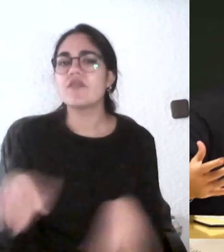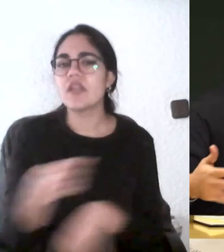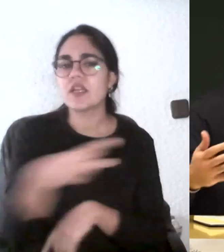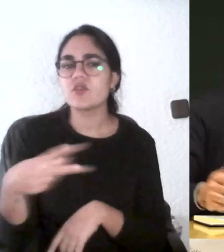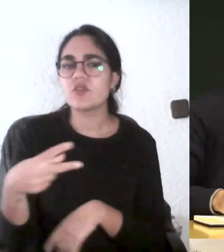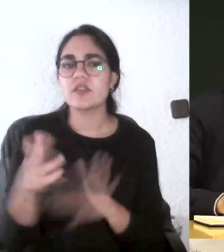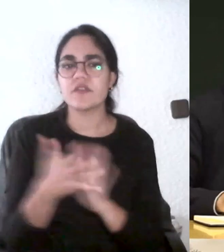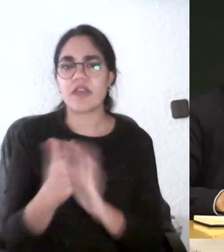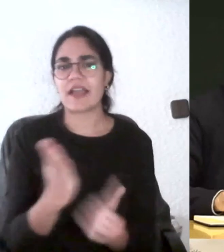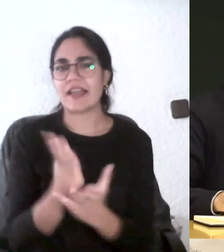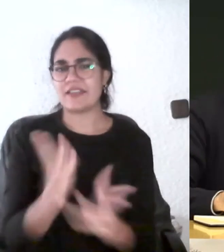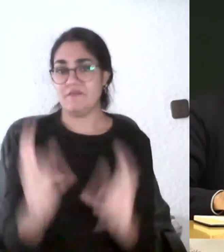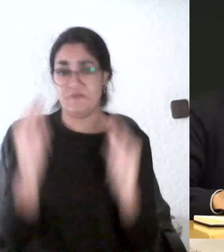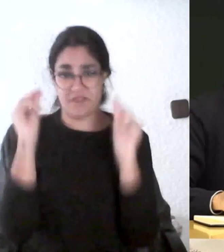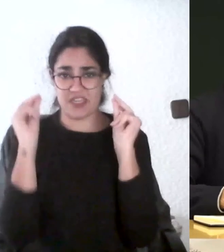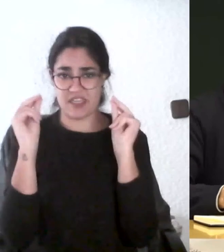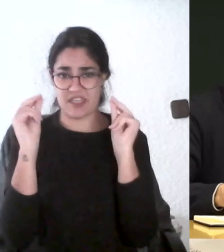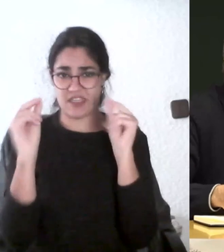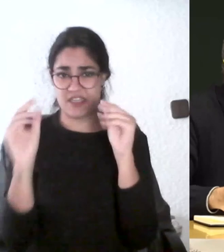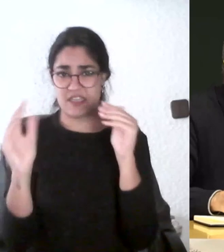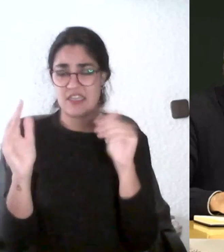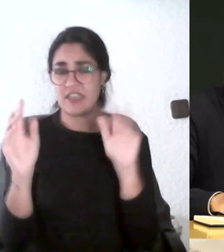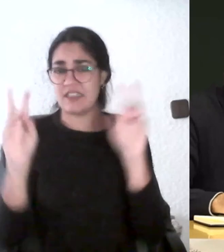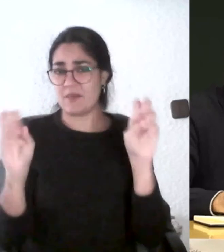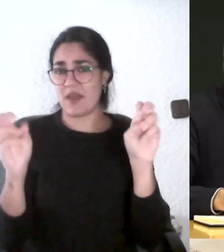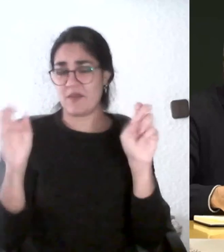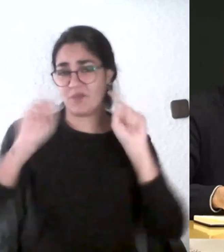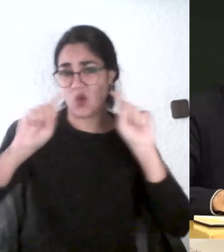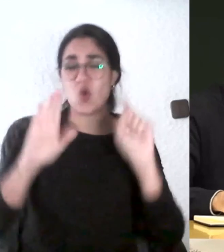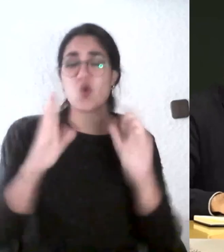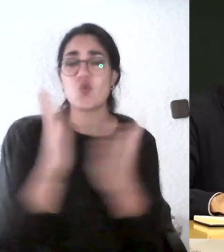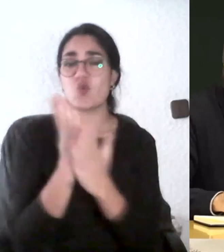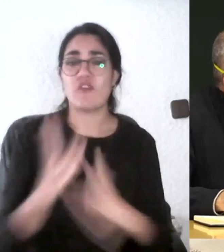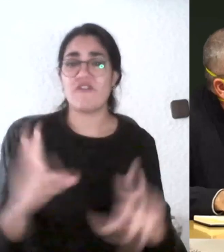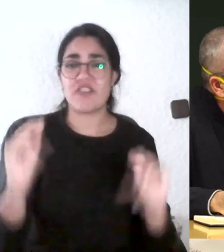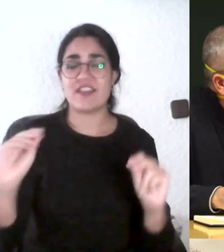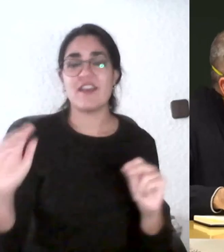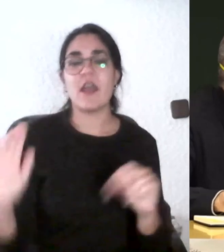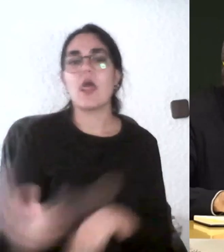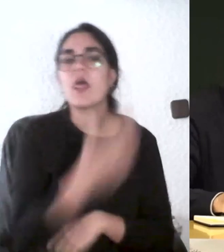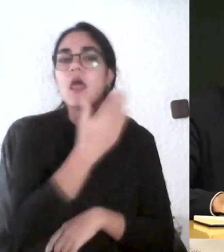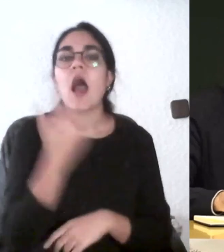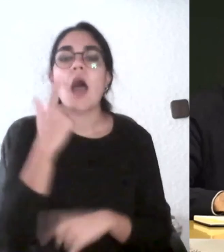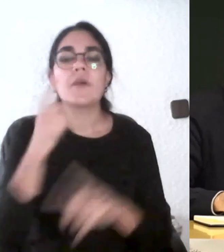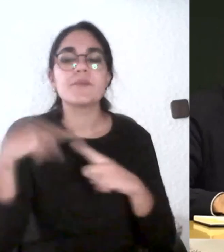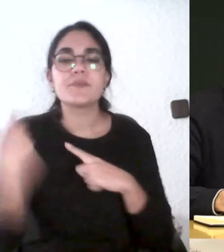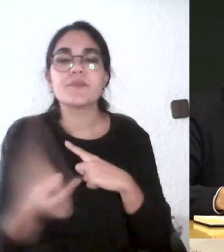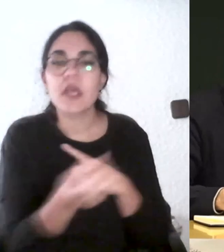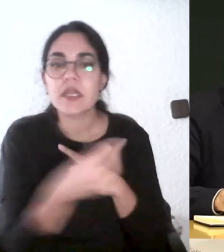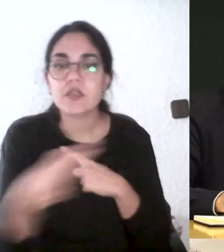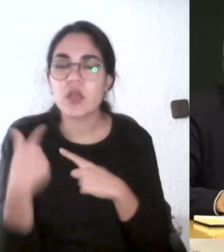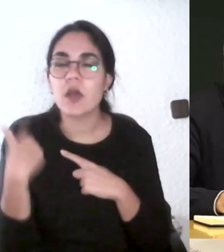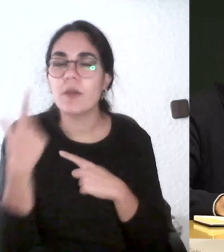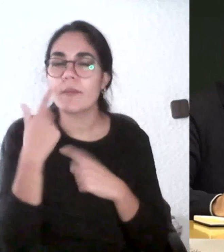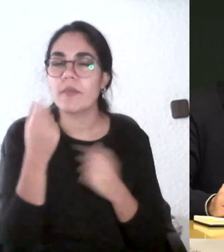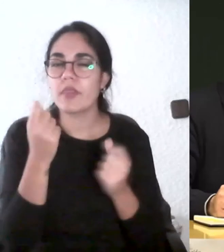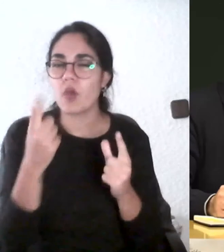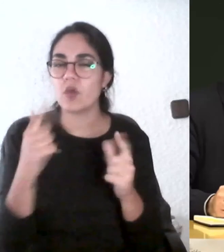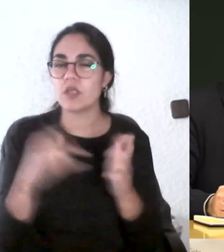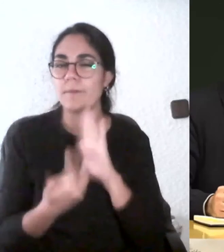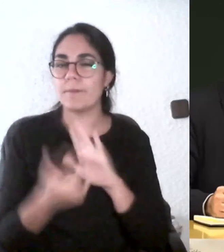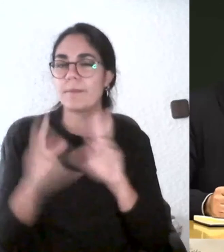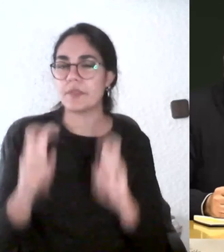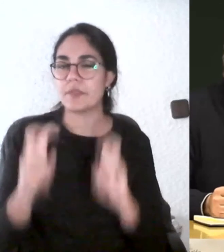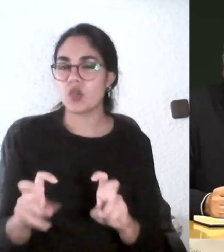salida de esa práctica docente me va a alertar a determinar si ha valido o no el cambio metodológico creo que hay que